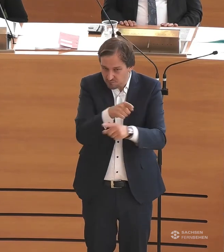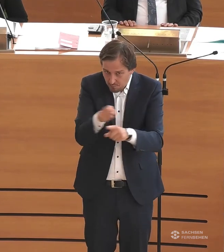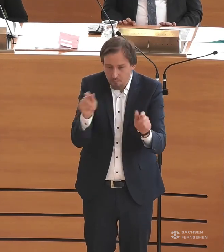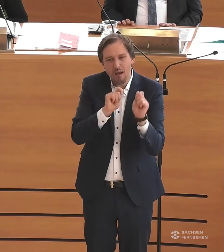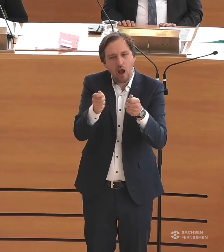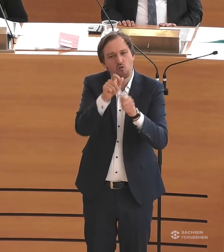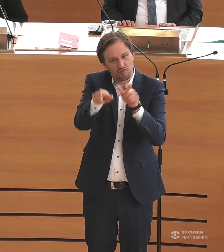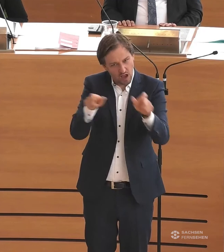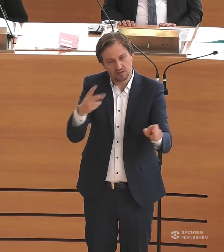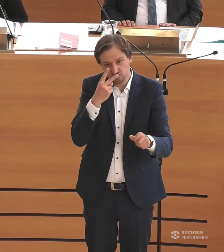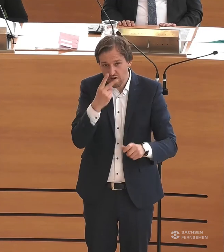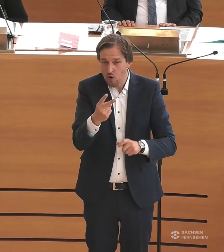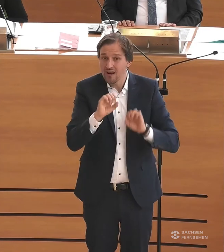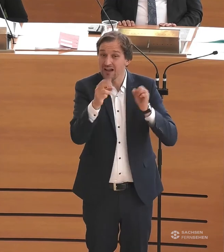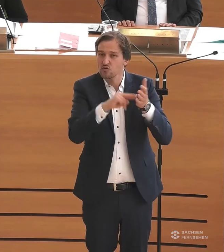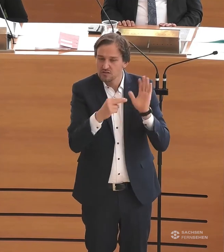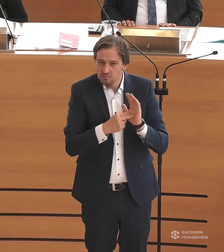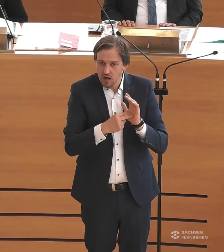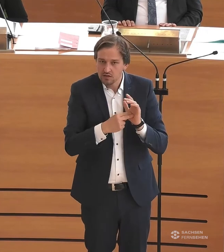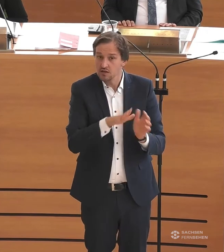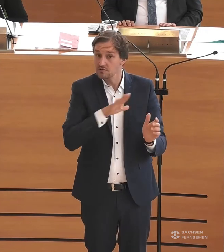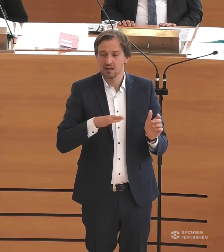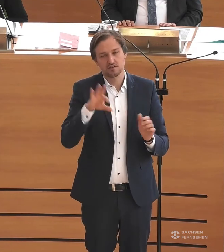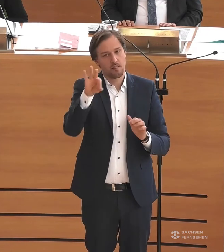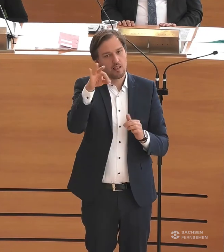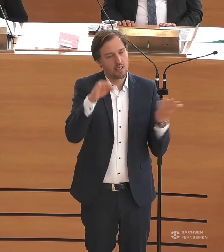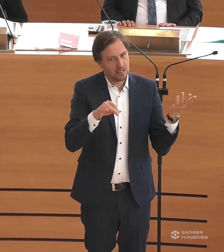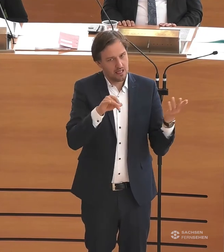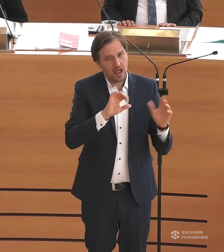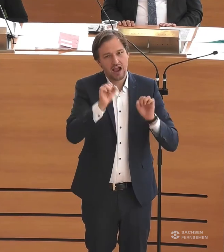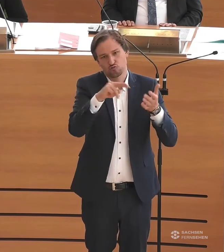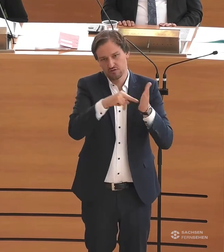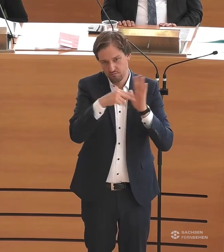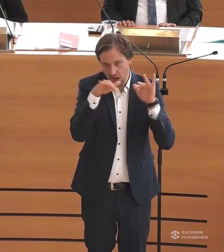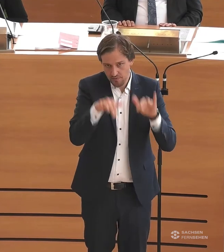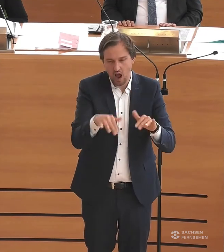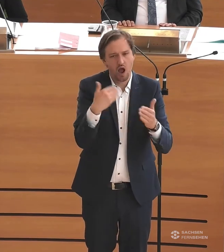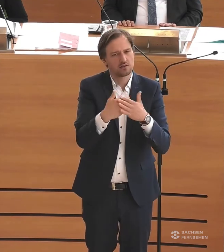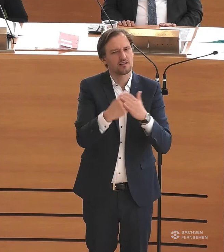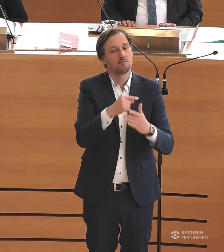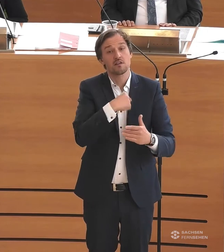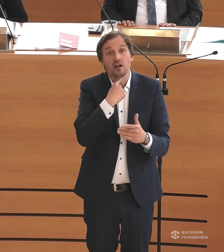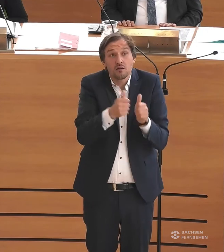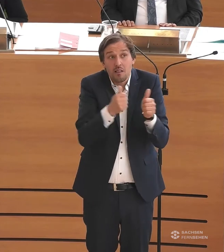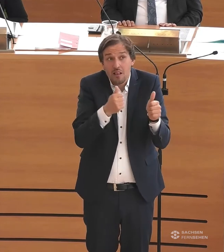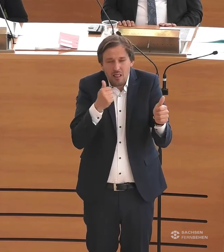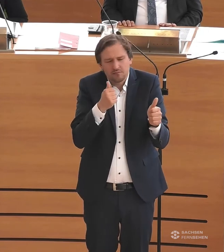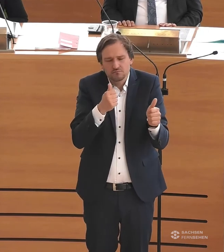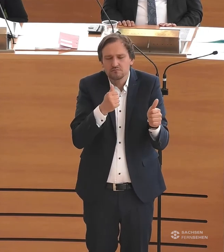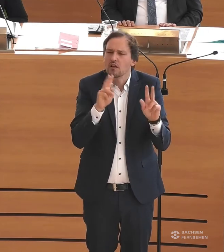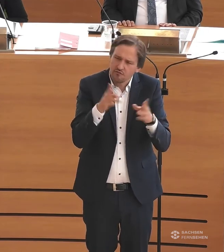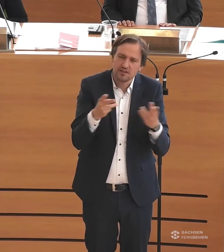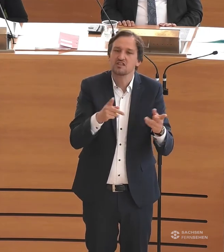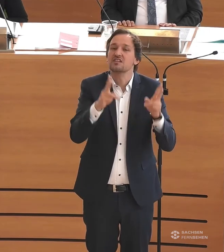der wenigen Bundesländer sind, die also einen solchen Aktionsplan haben. Und deswegen dürfen wir auch unseren Licht nicht unter den Scheffel stellen. Auch wenn ich weiß,